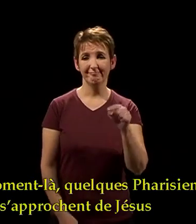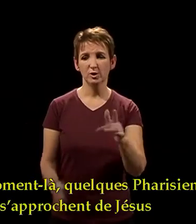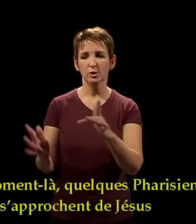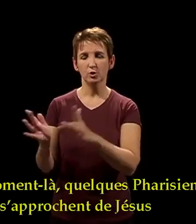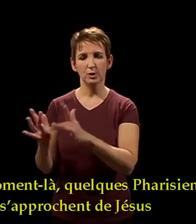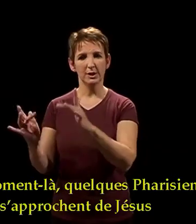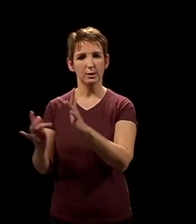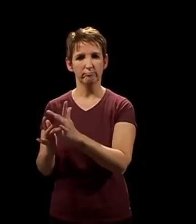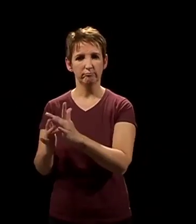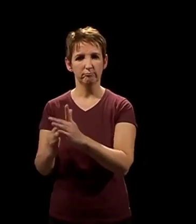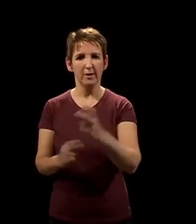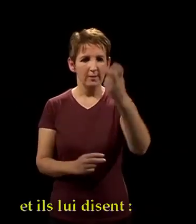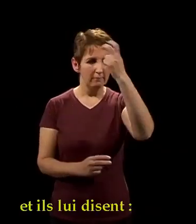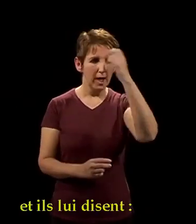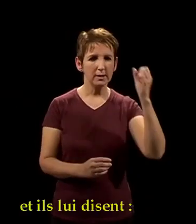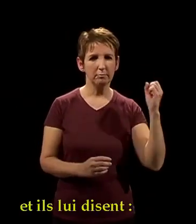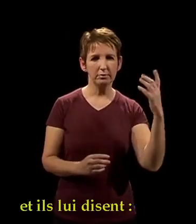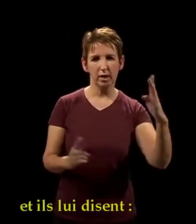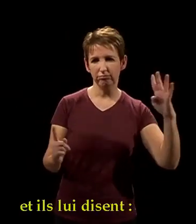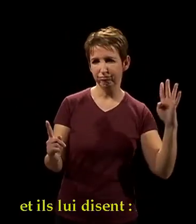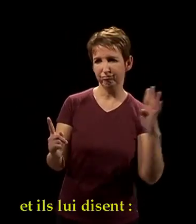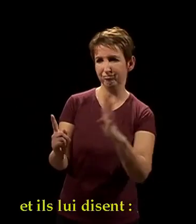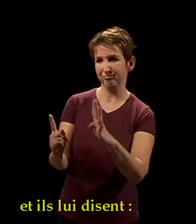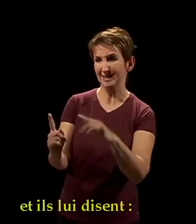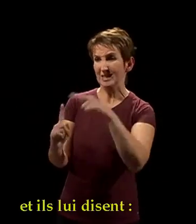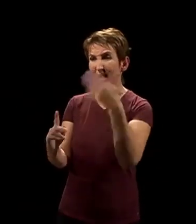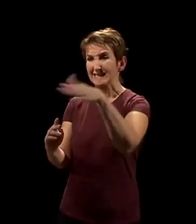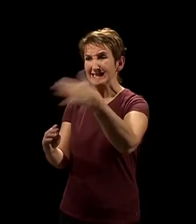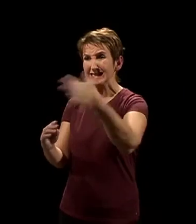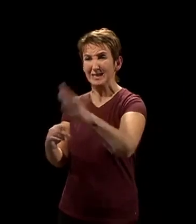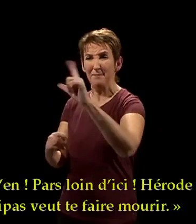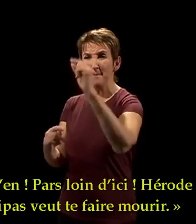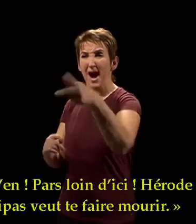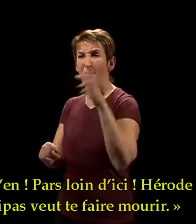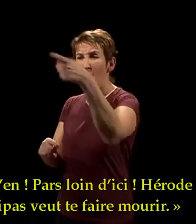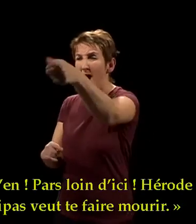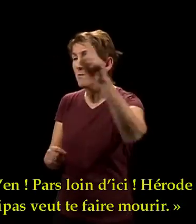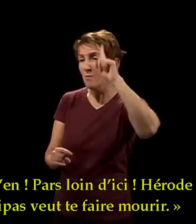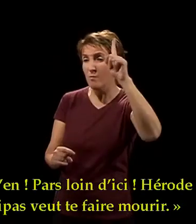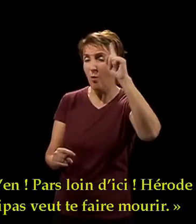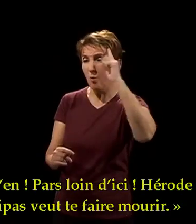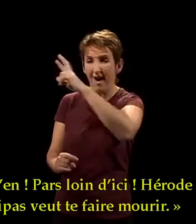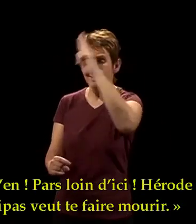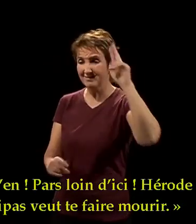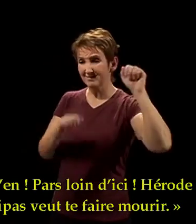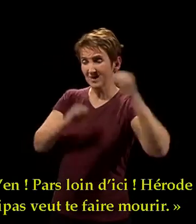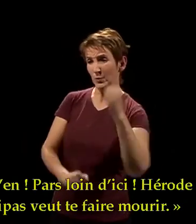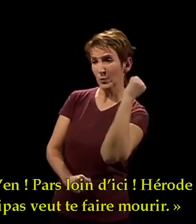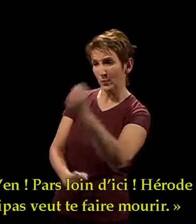à ce moment-là, quelques pharisiens s'approchent de Jésus et lui disent « Va-t'en, pars